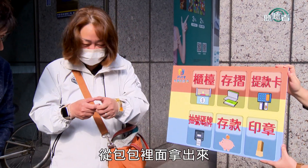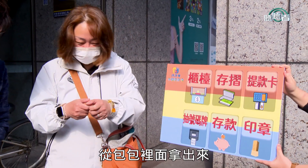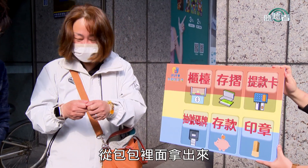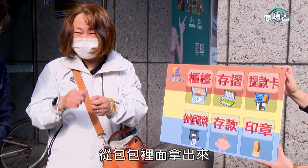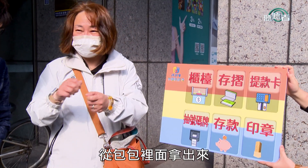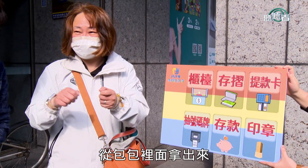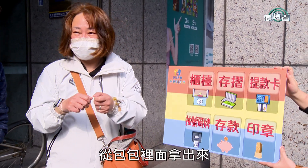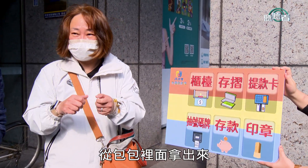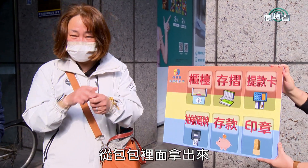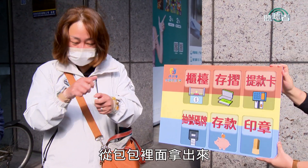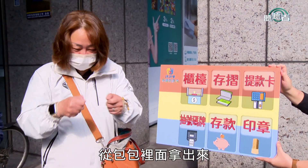很好 来 来